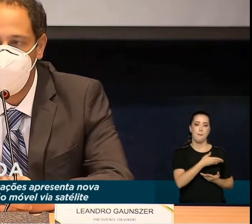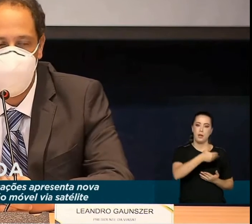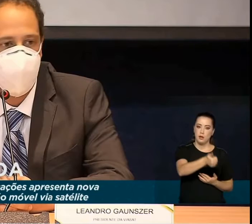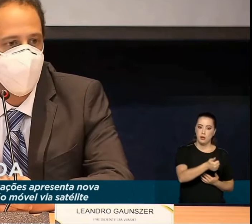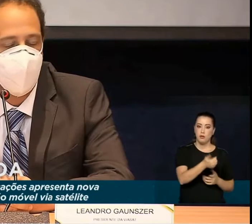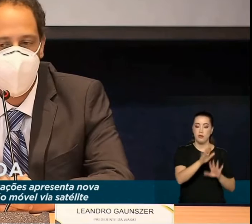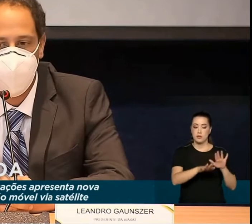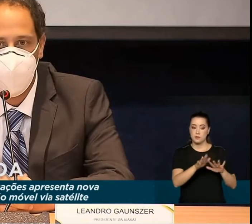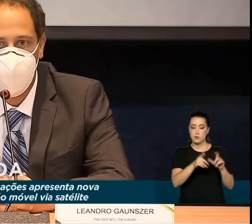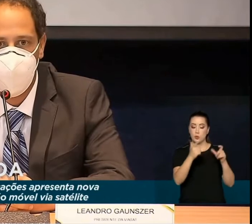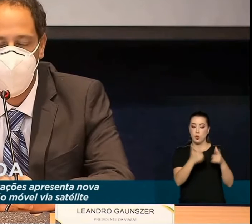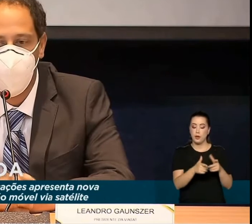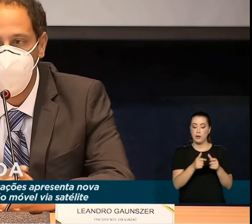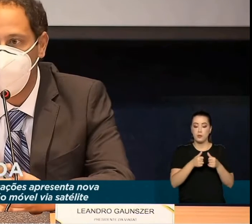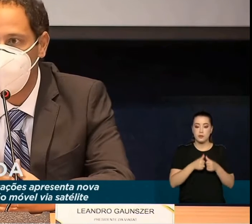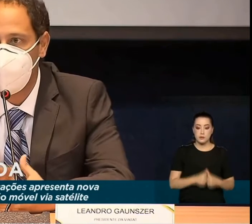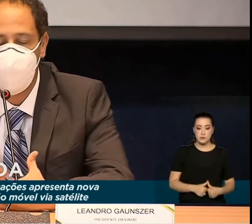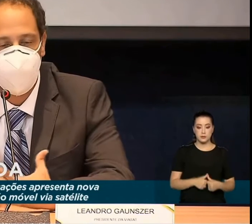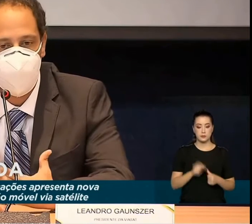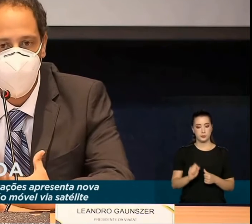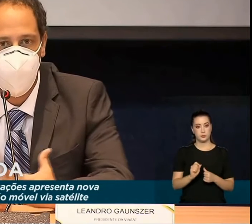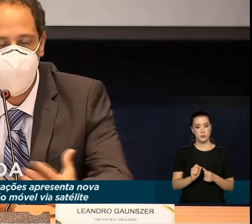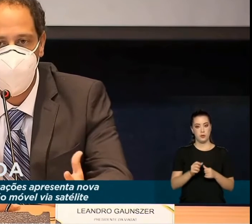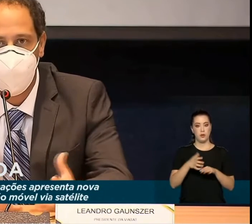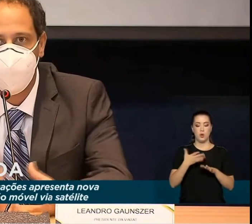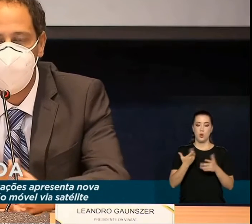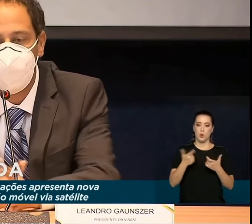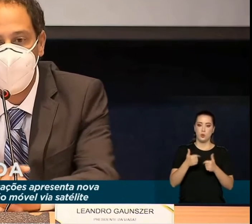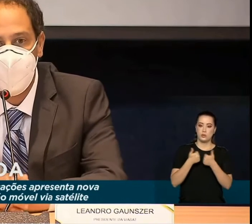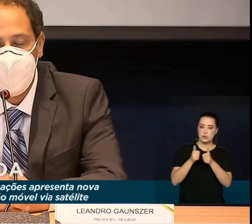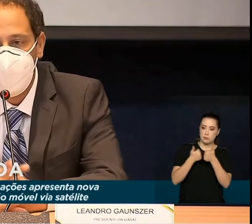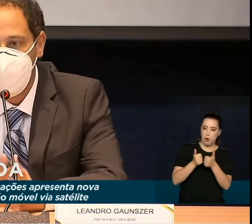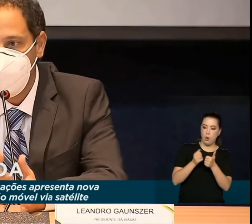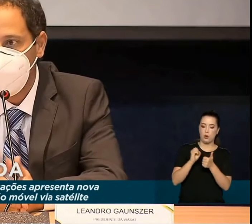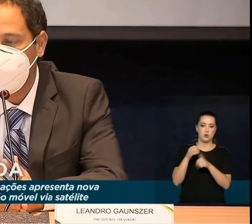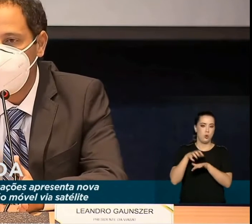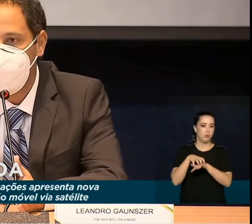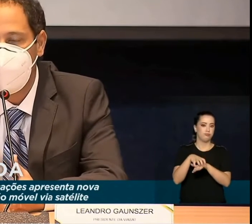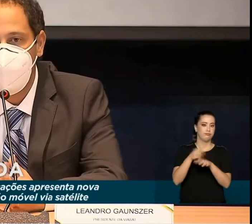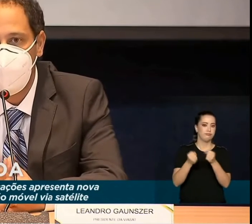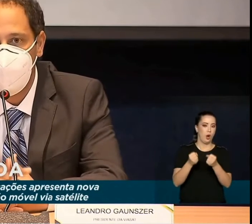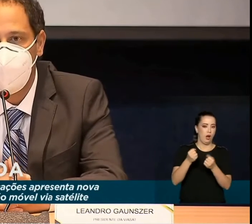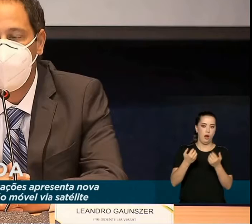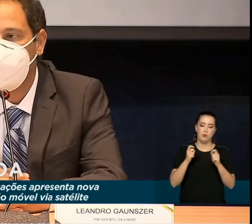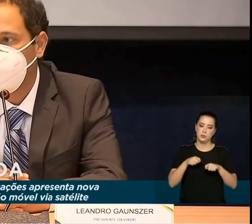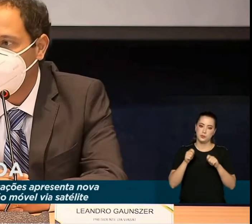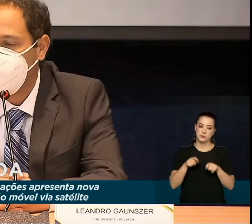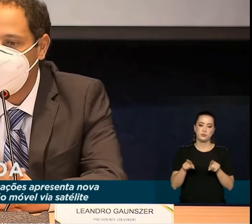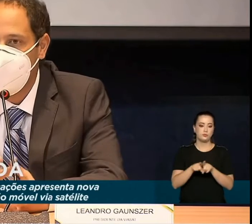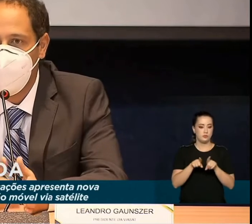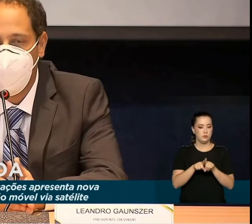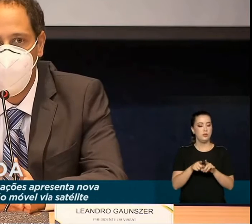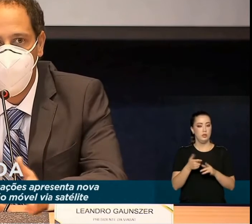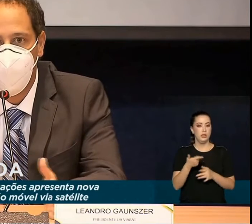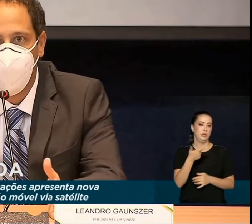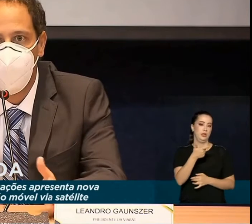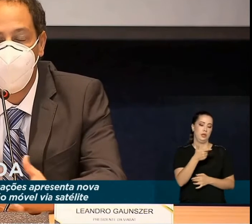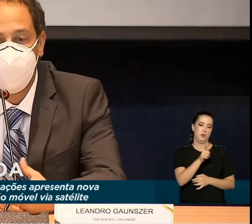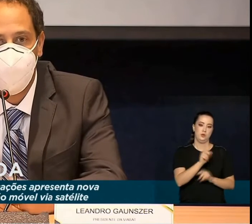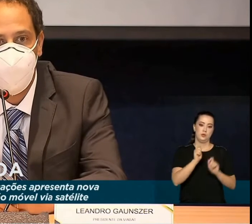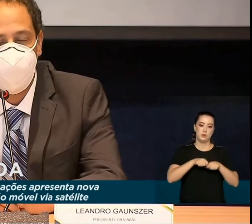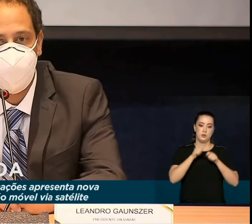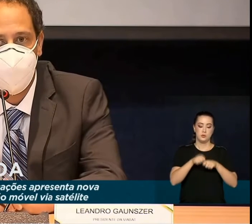que esteja o transporte, o carro, e a gente pretende expandir isso também para o